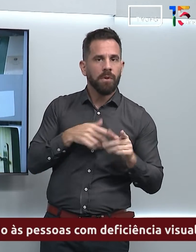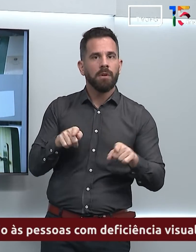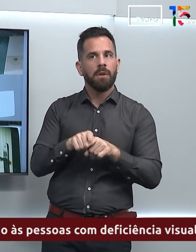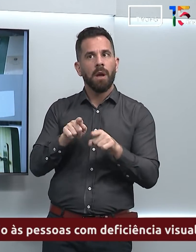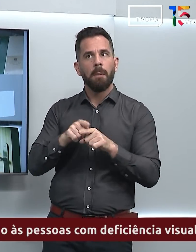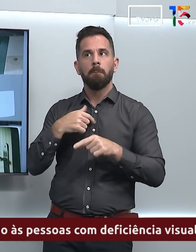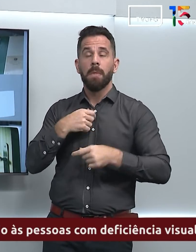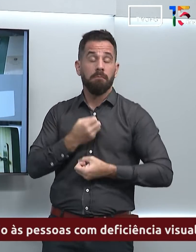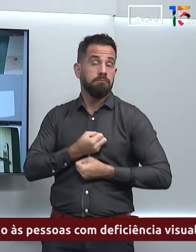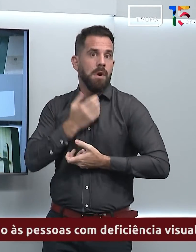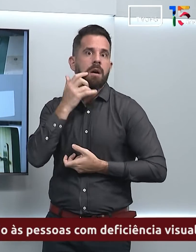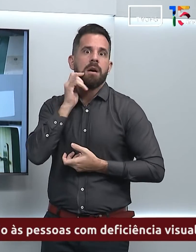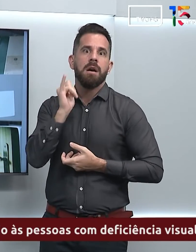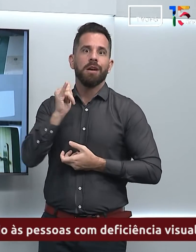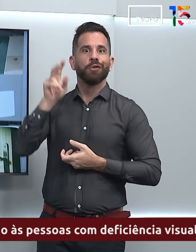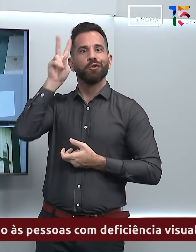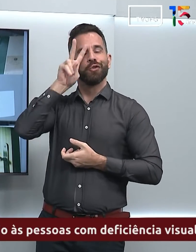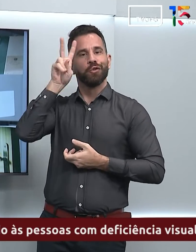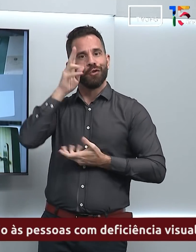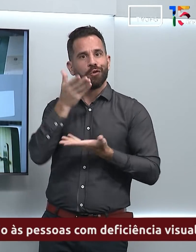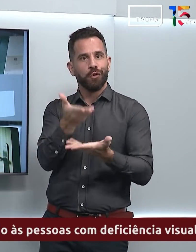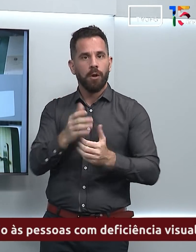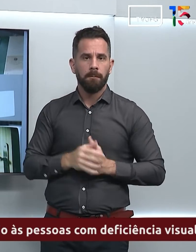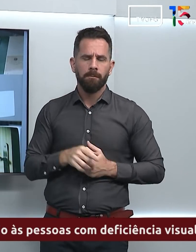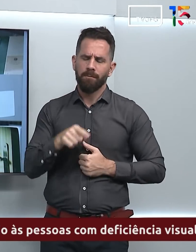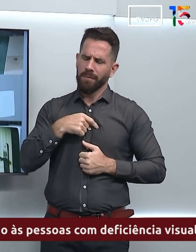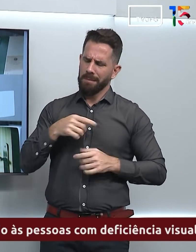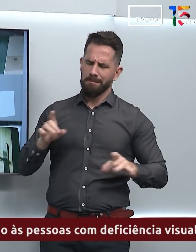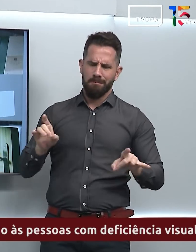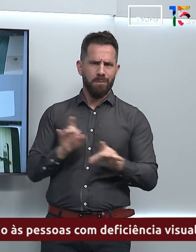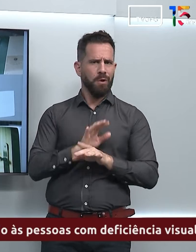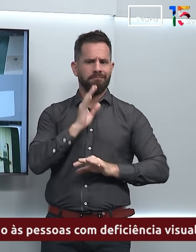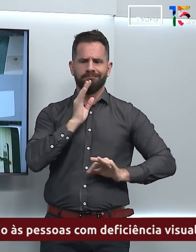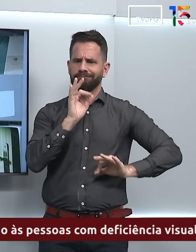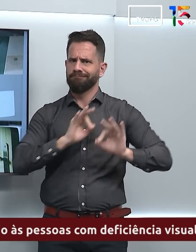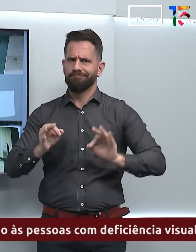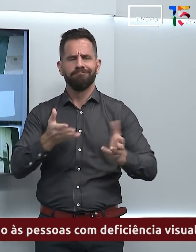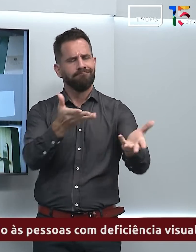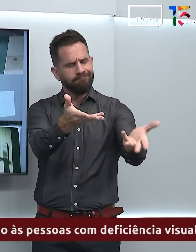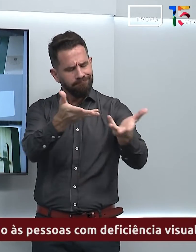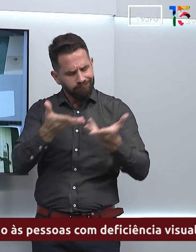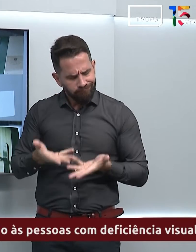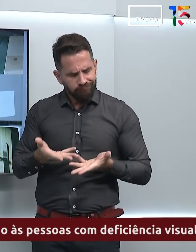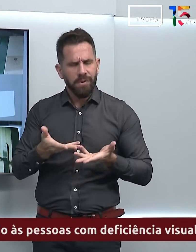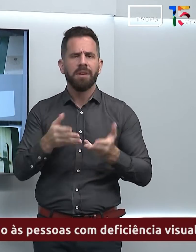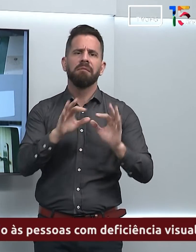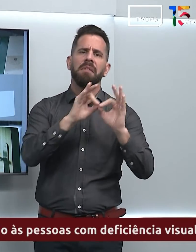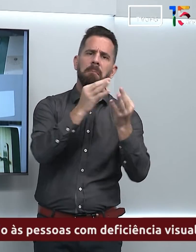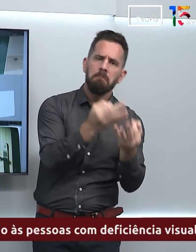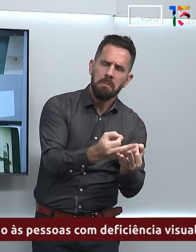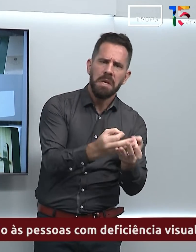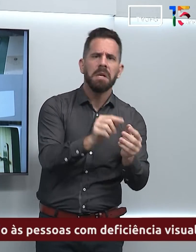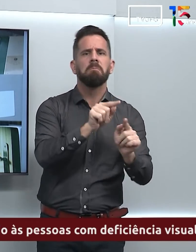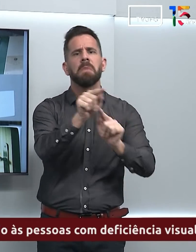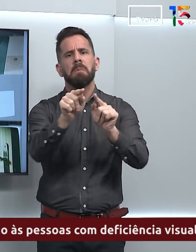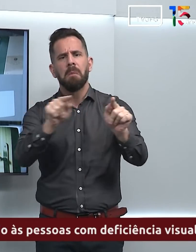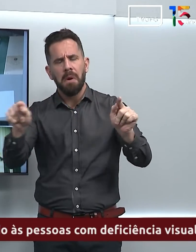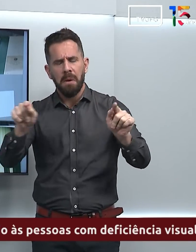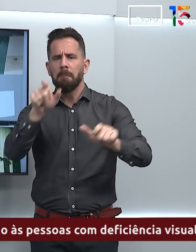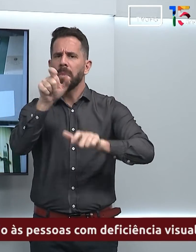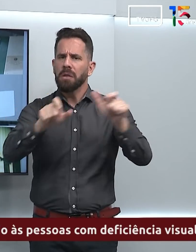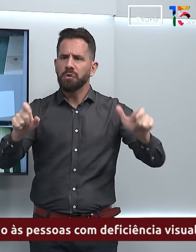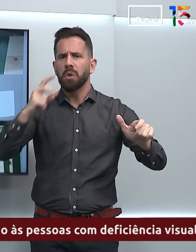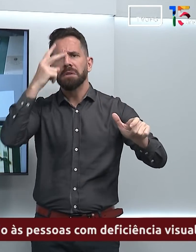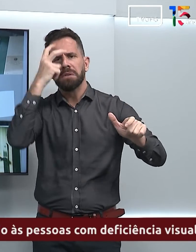aqui prontos para receber todas as pessoas e famílias dessas pessoas com deficiência visual